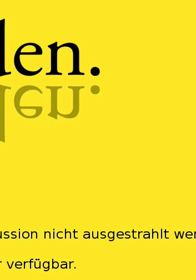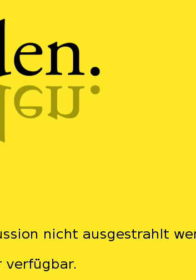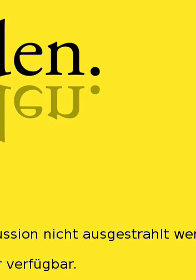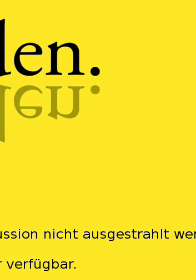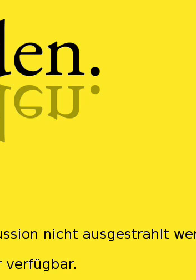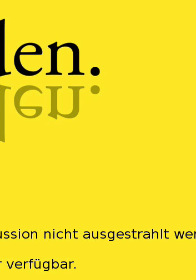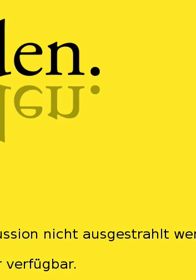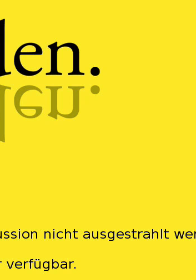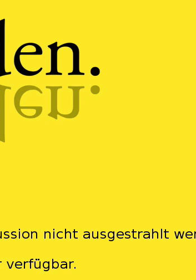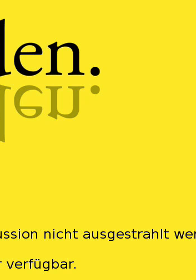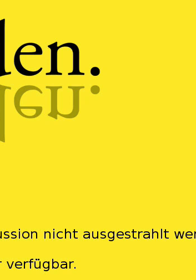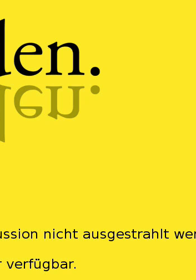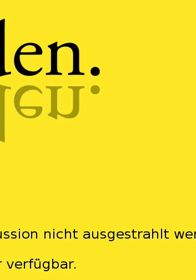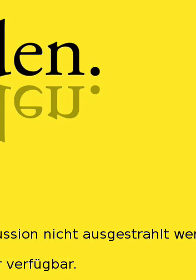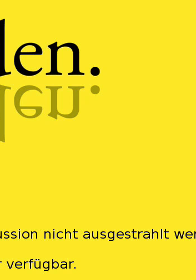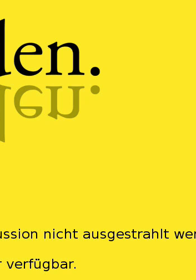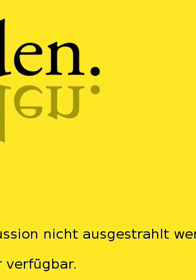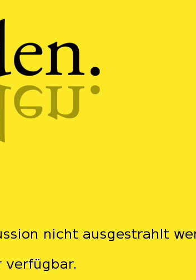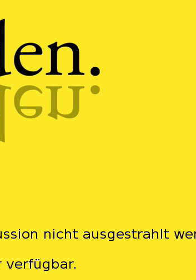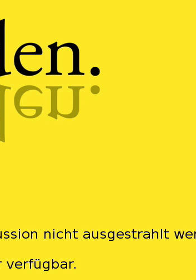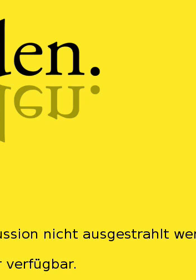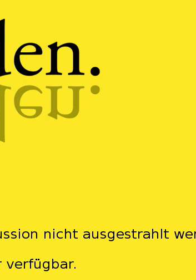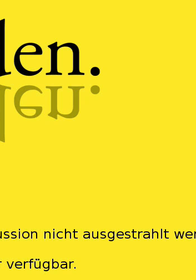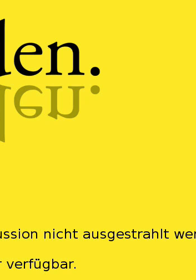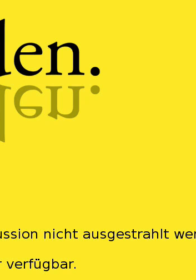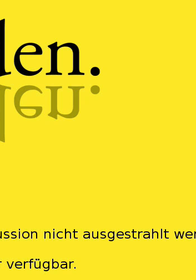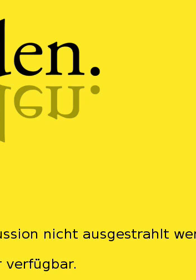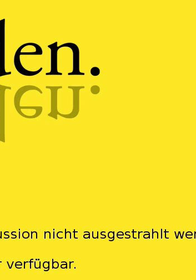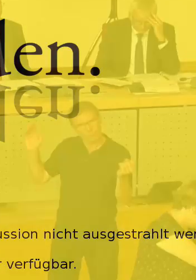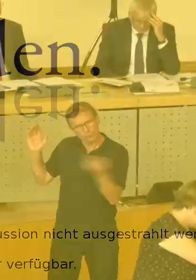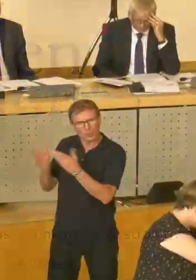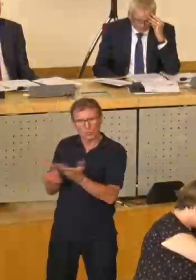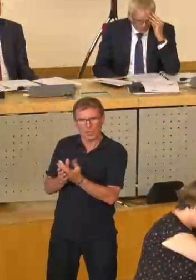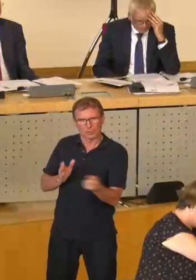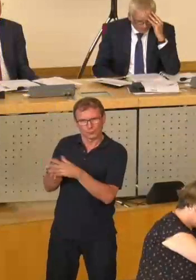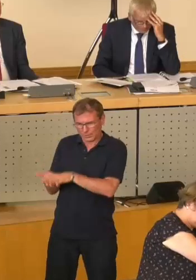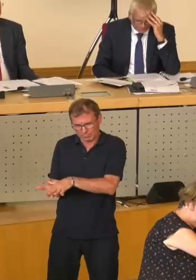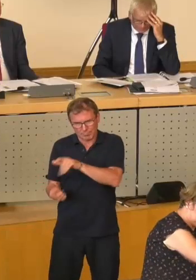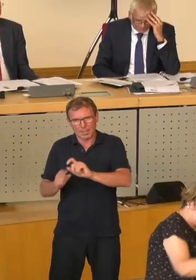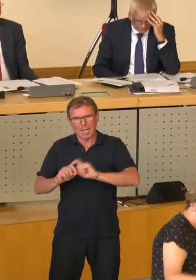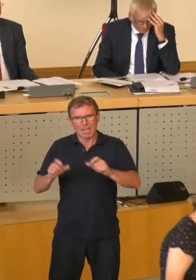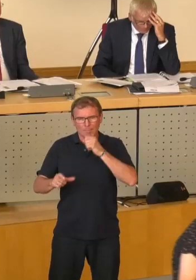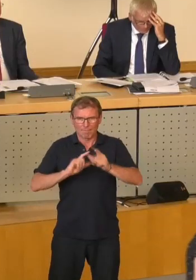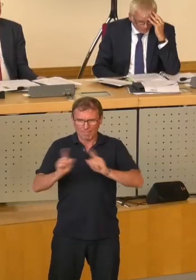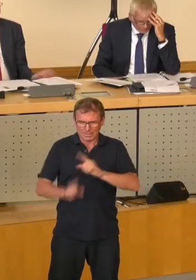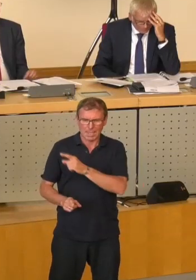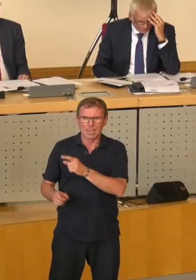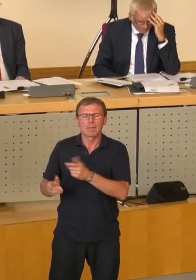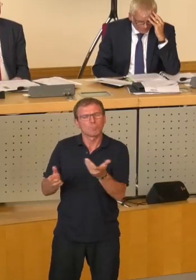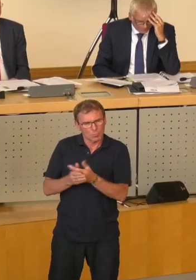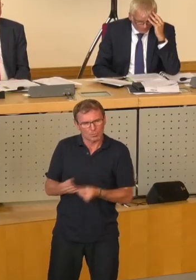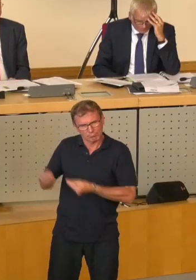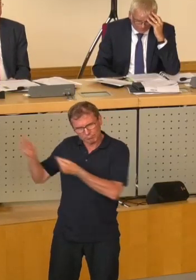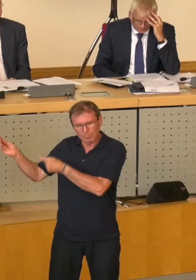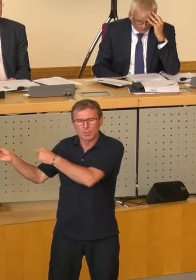dass Sie das, Frau Jenichen, sich nochmal um Ihren Fall persönlich kümmert und dazu die Unterlagen